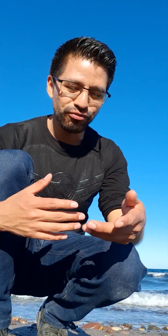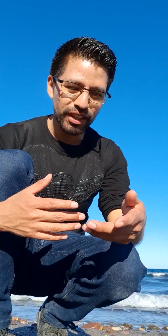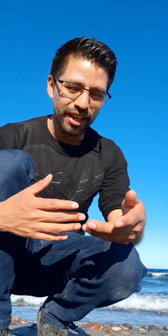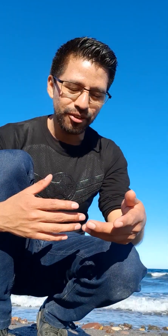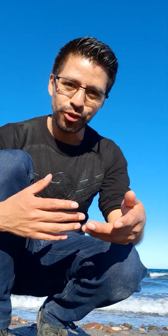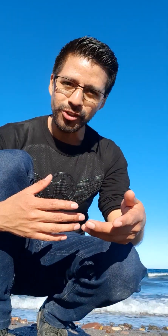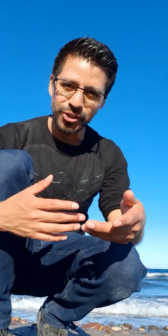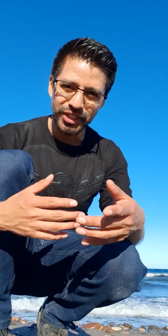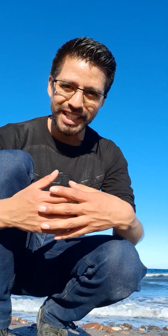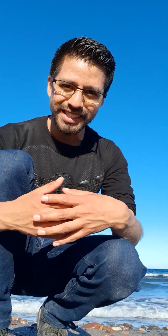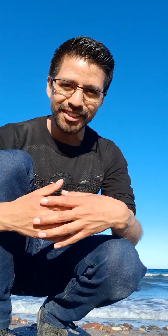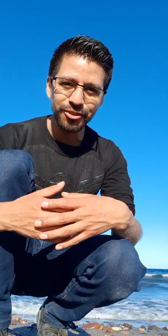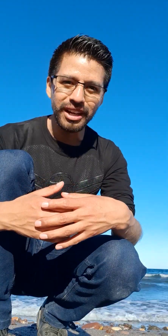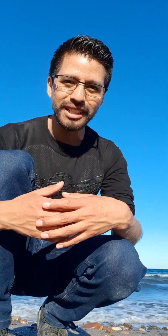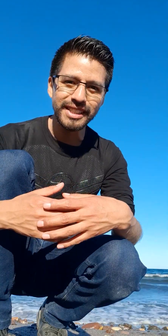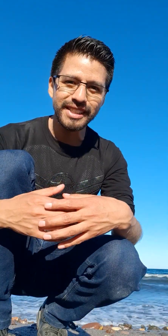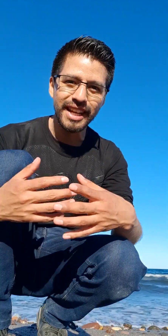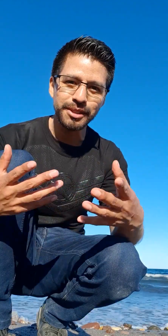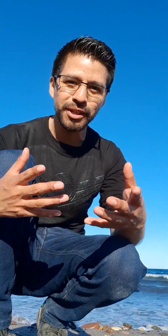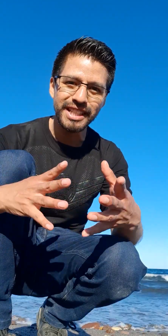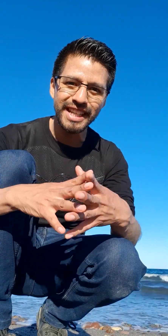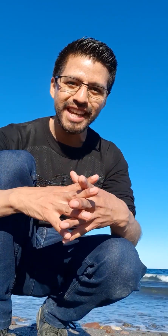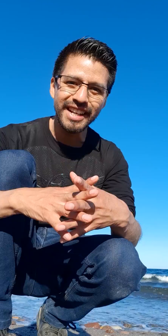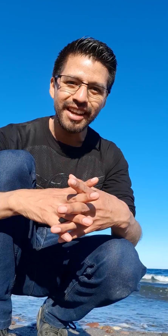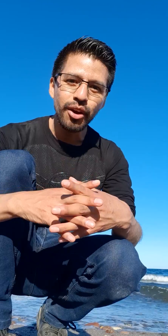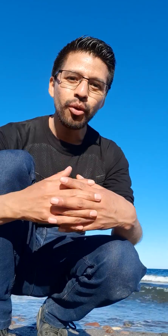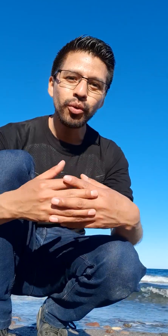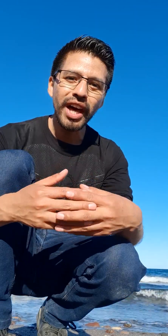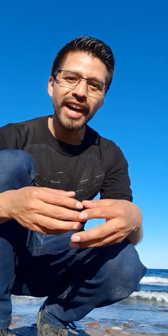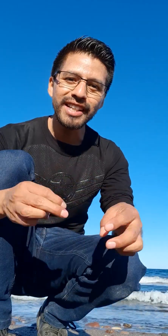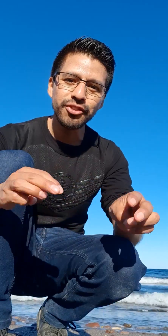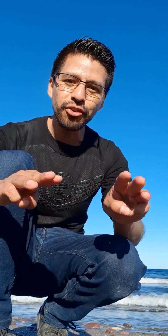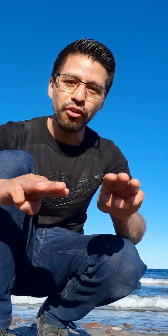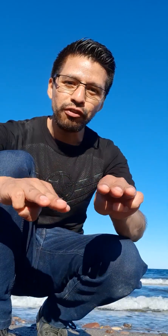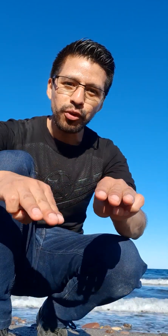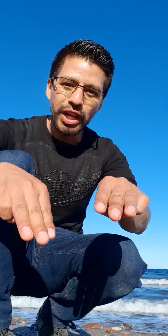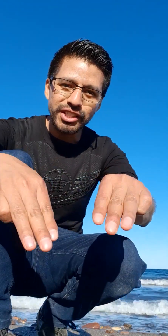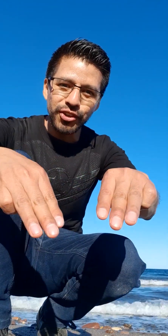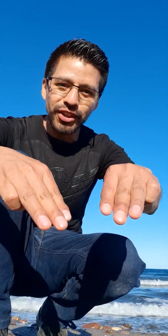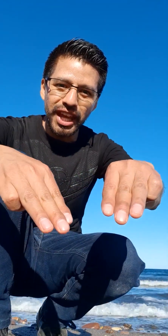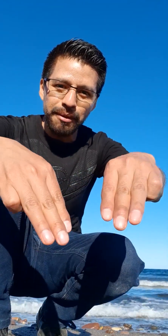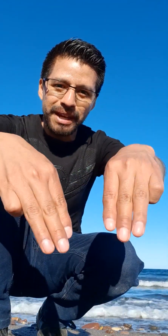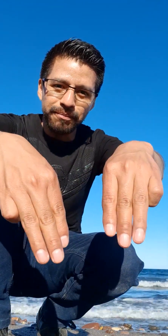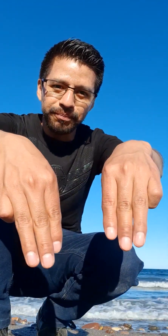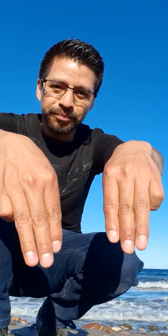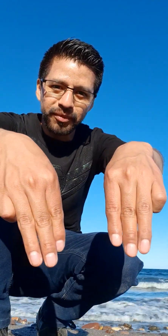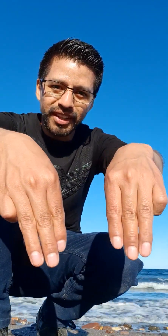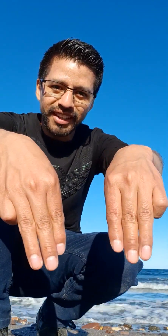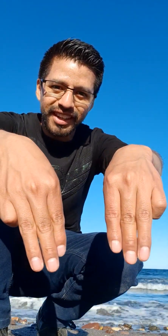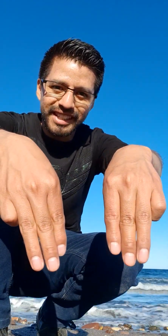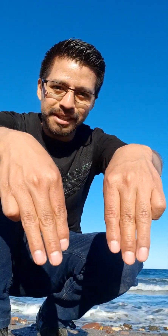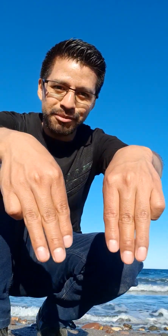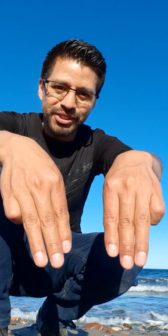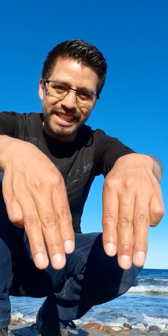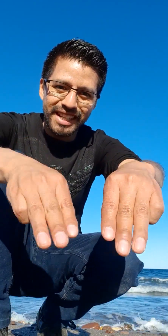dos o tres, se las voy a enseñar. Una es con configuración M, hacemos esta